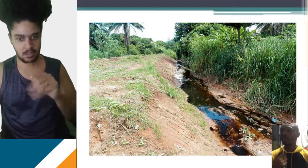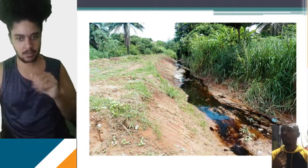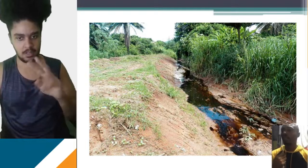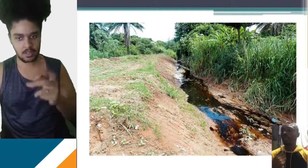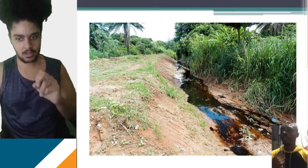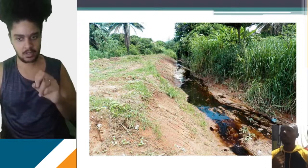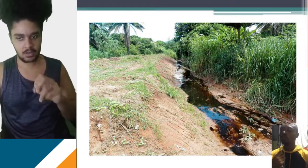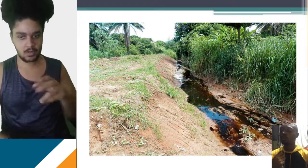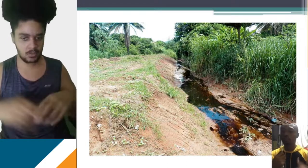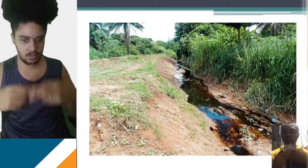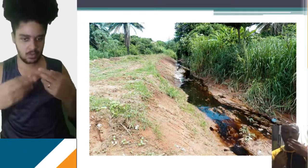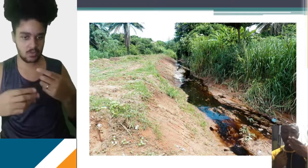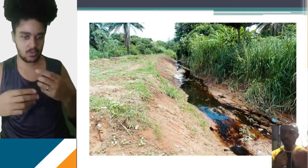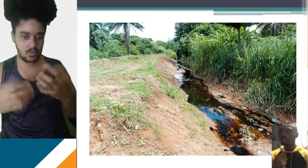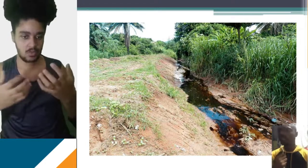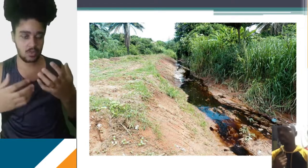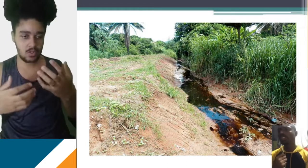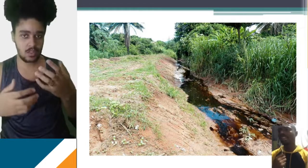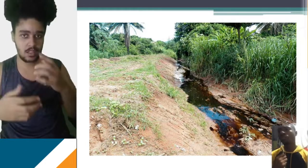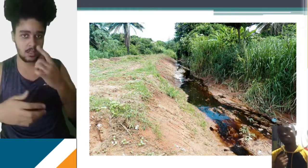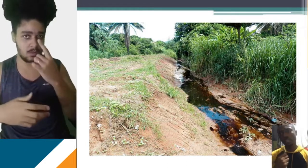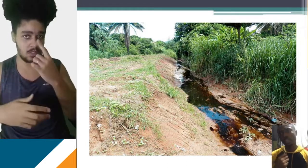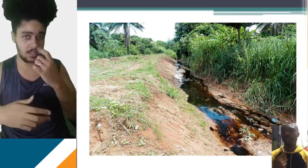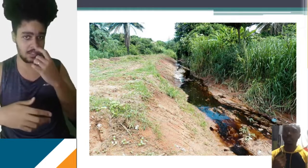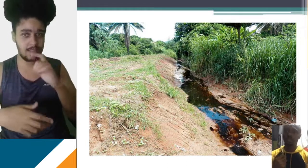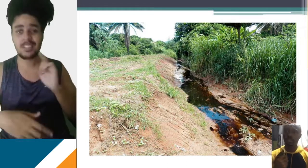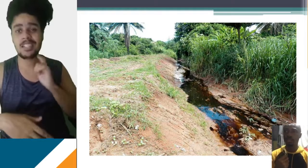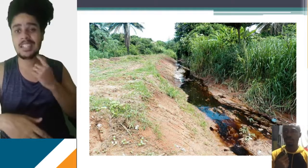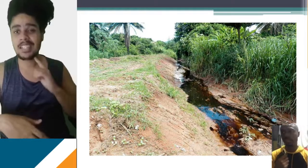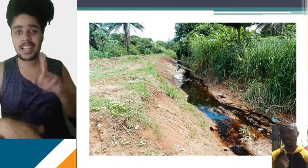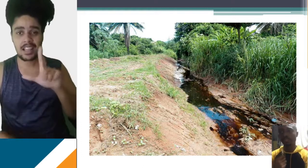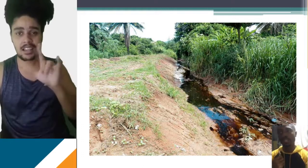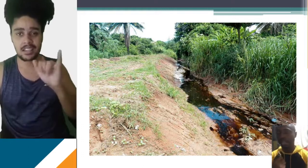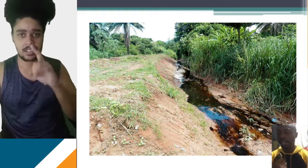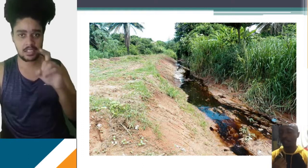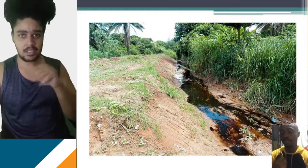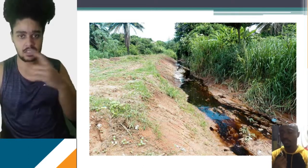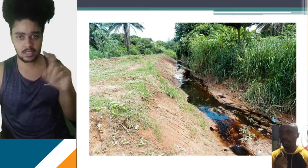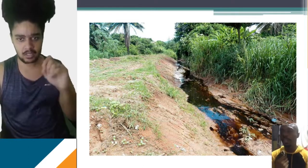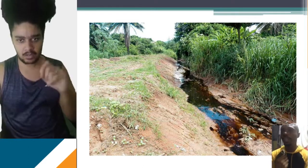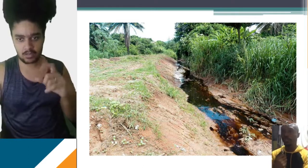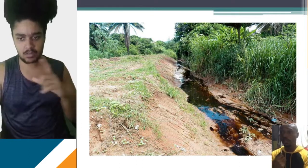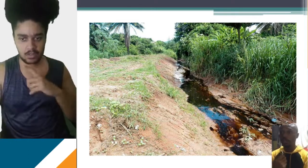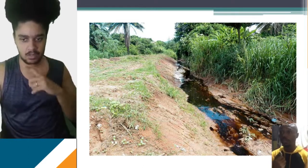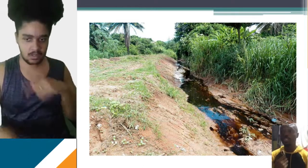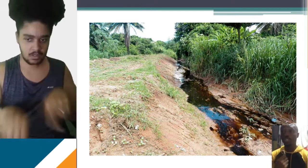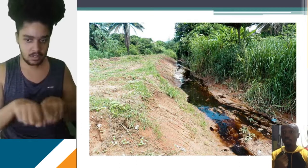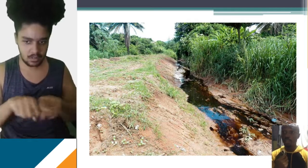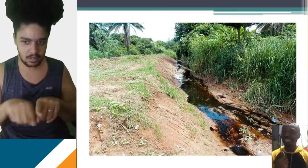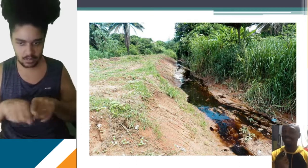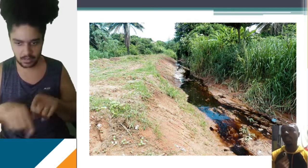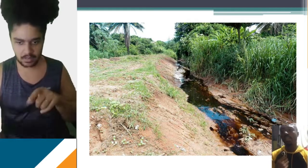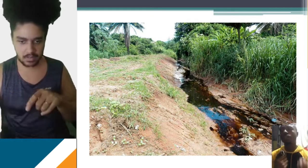de Gramacho, do lixão que tinha lá. Hoje é uma outra questão, agora a gente tem os CTRs, mas enfim, é só mostrar para